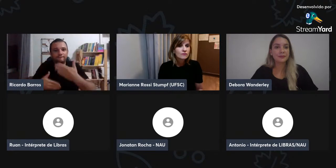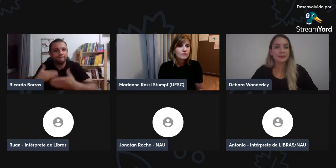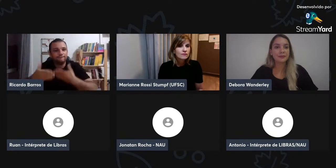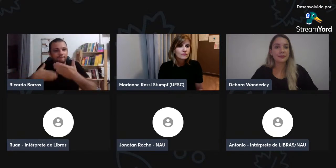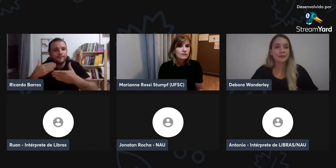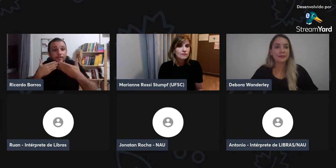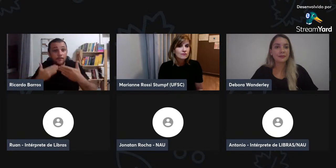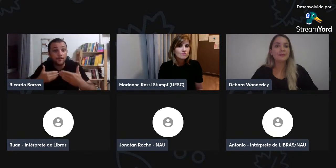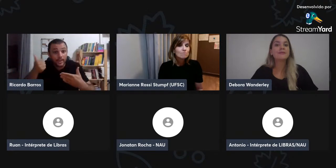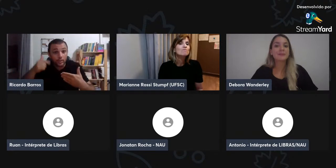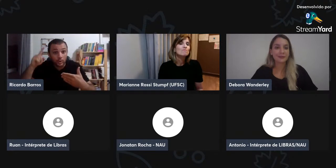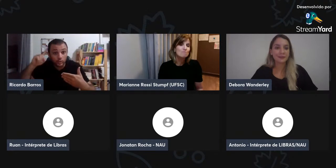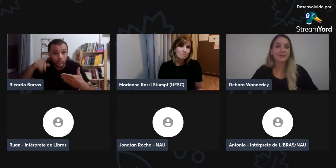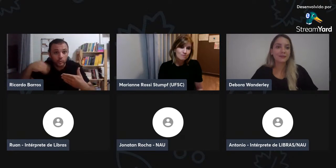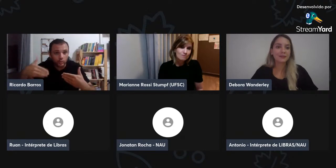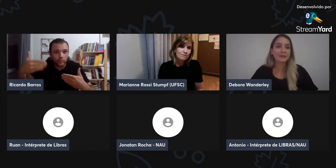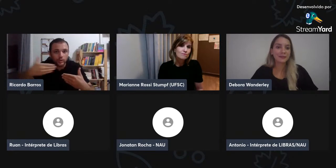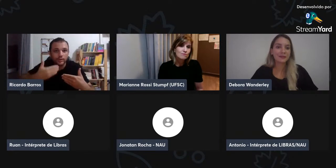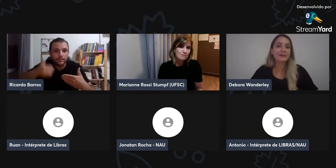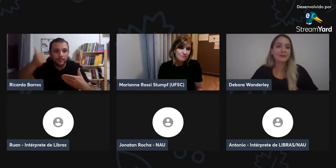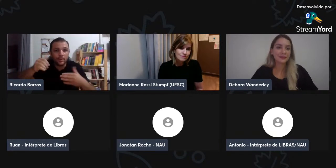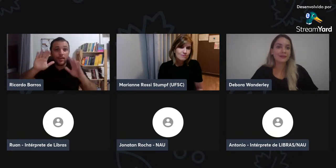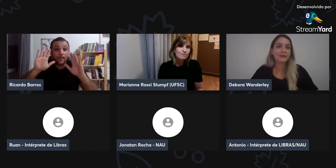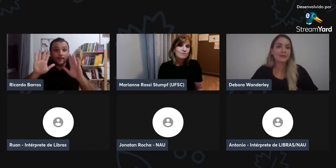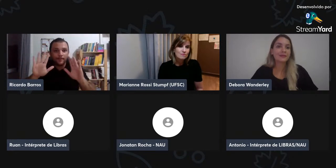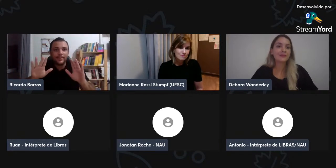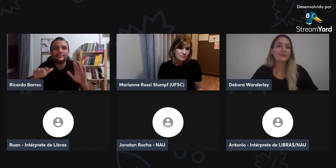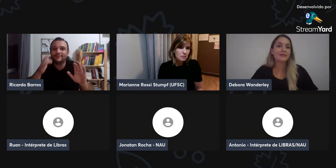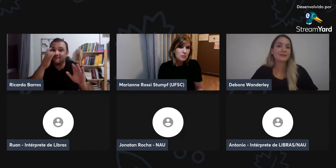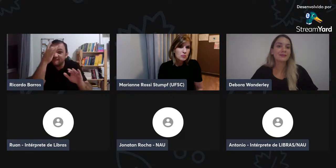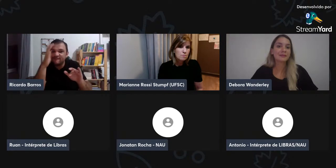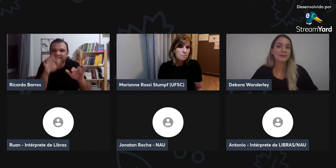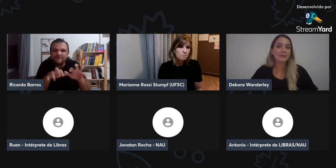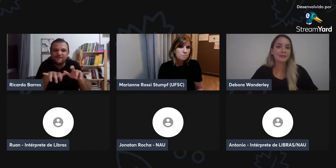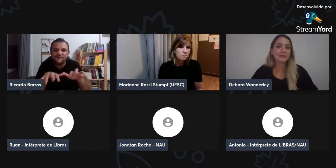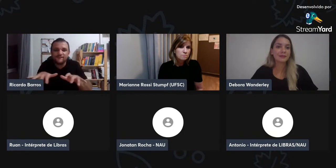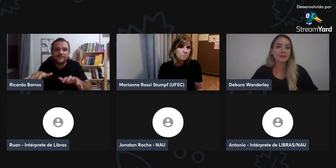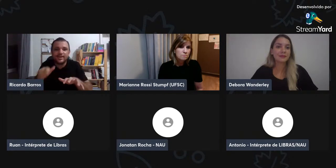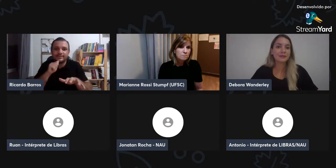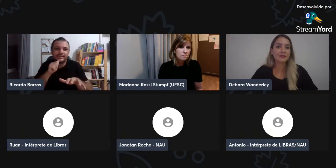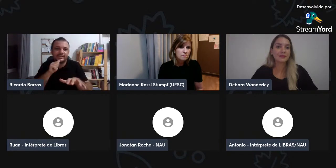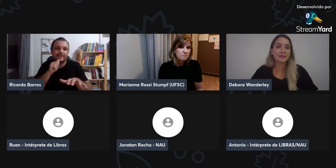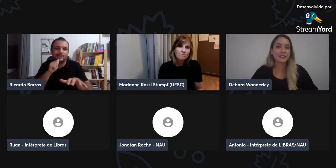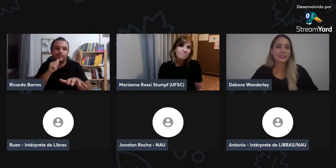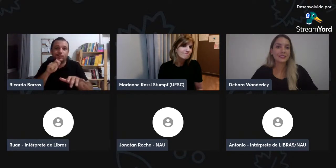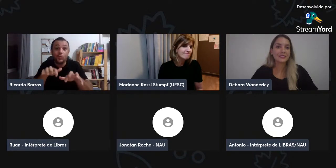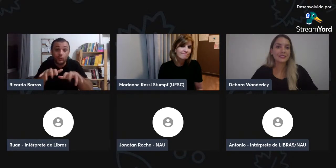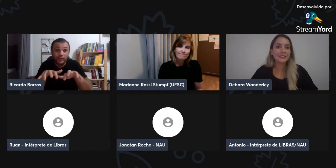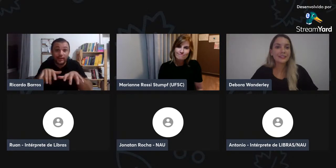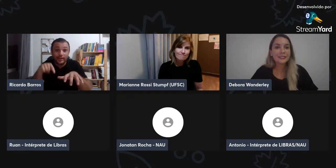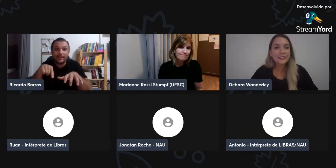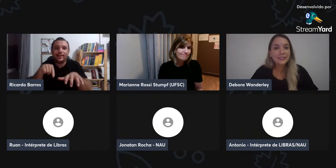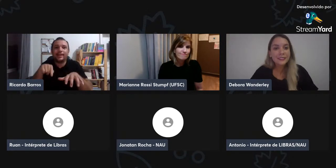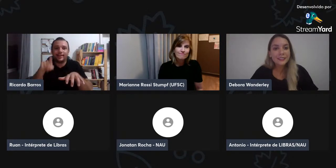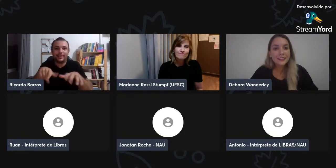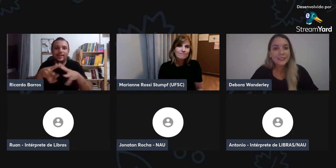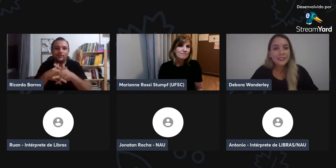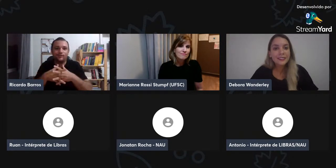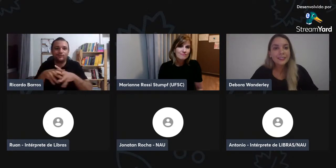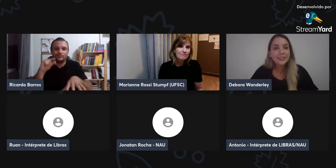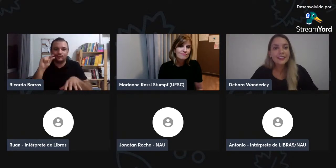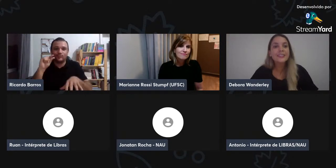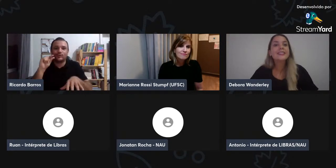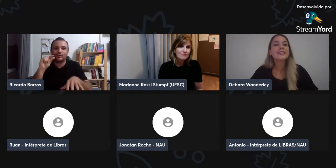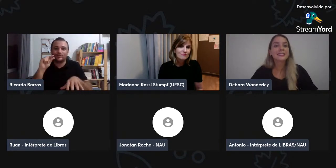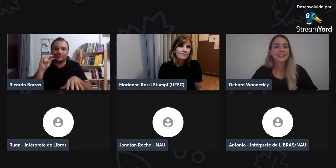Também, temos um problema com relação a Sempudli, Sempudli, um aplicativo. Então, ele ainda não é